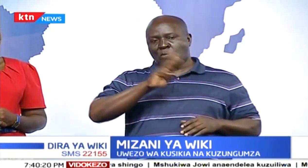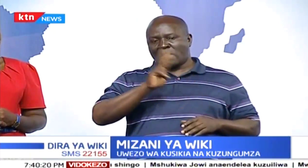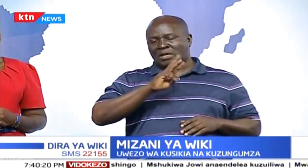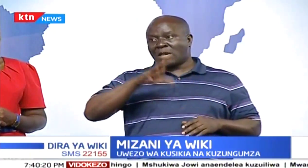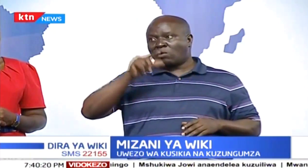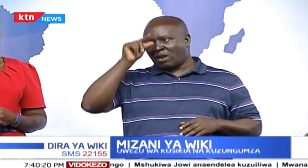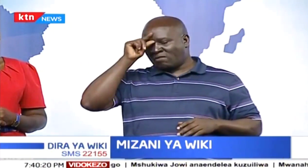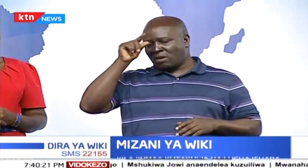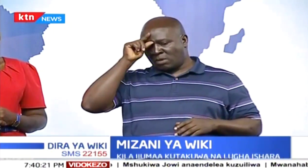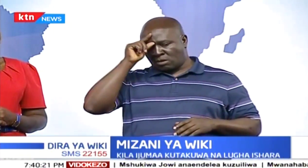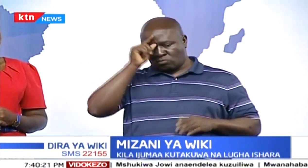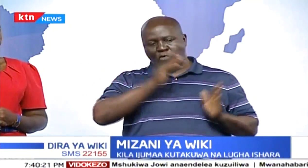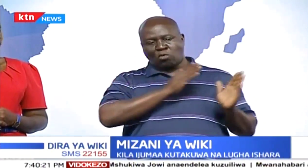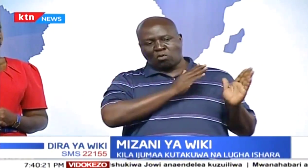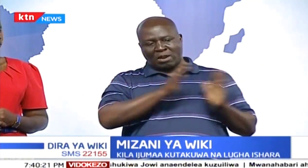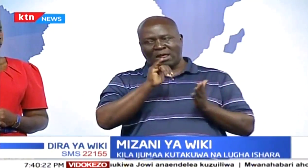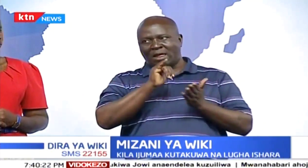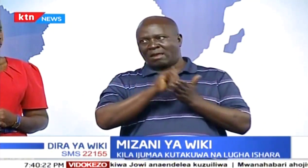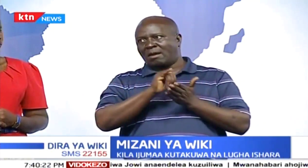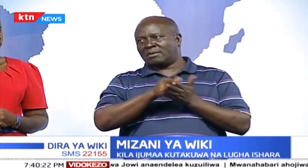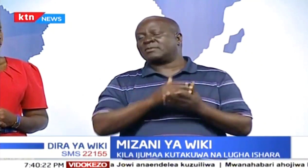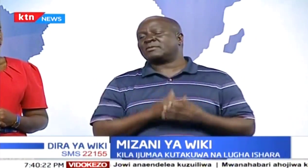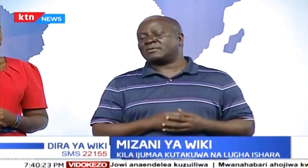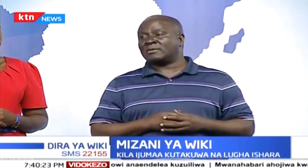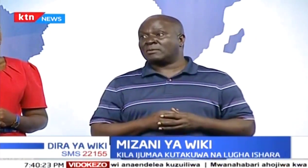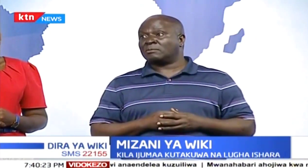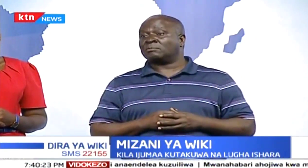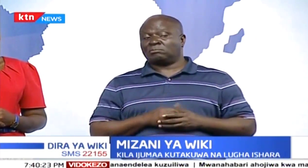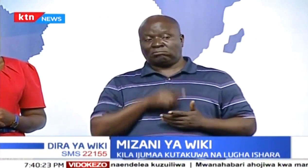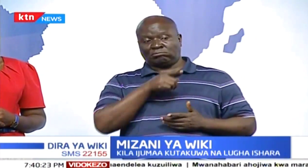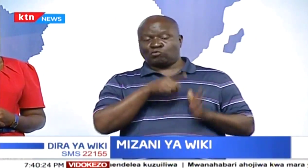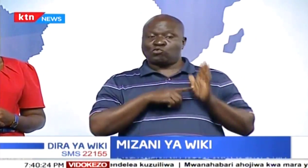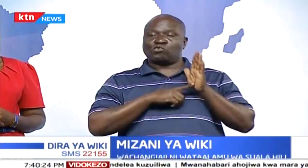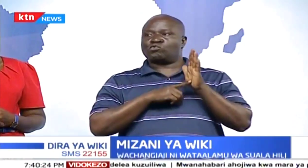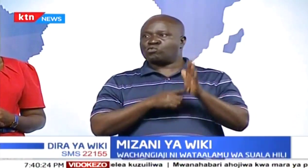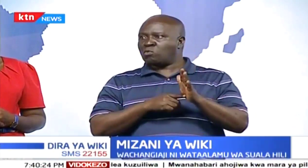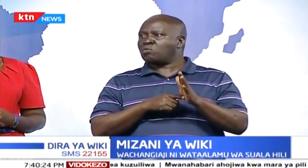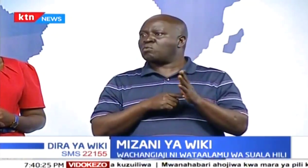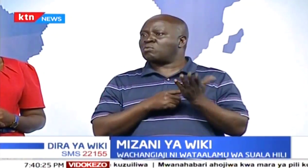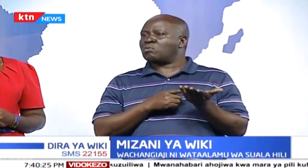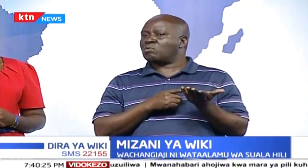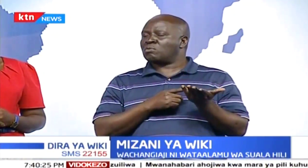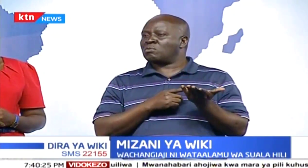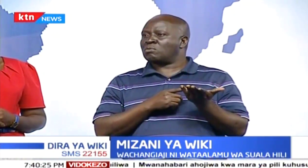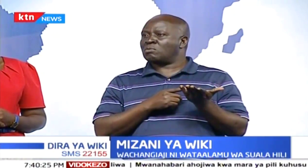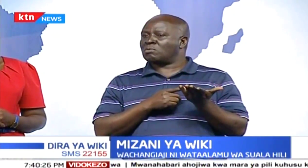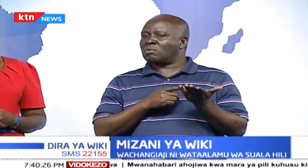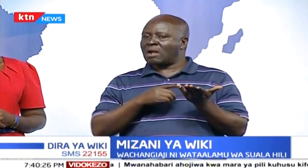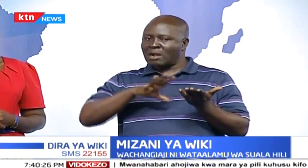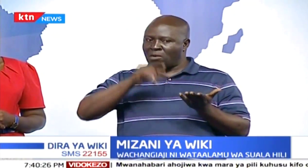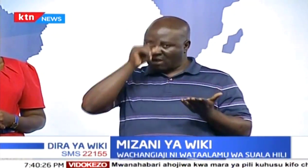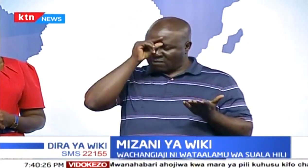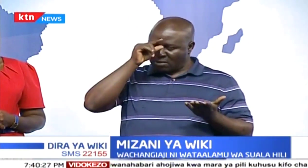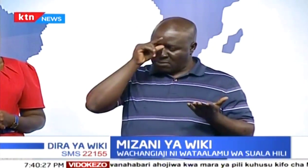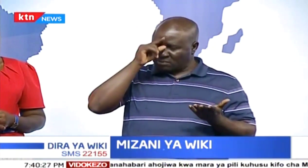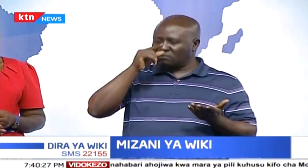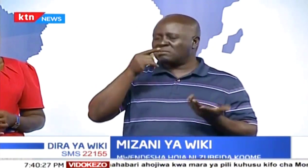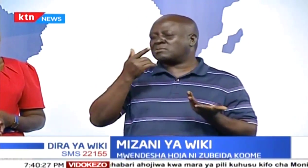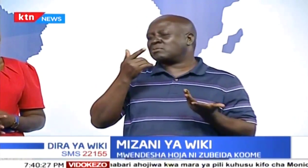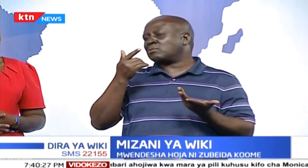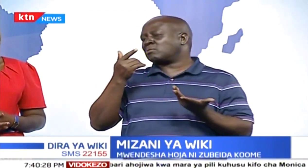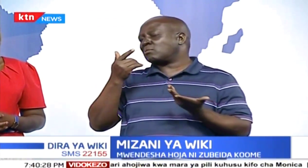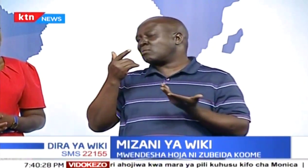eneo tofauti tofauti wanajua hakizao. Kwa mfano wiki hii tumekua wajiru. Na